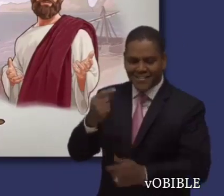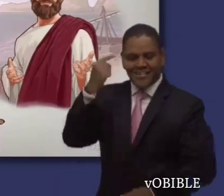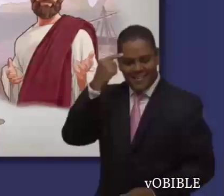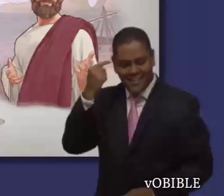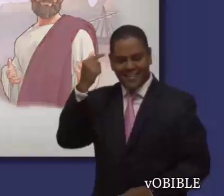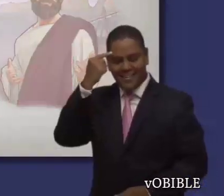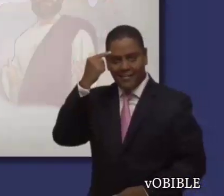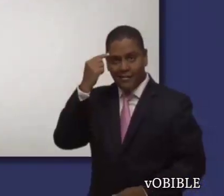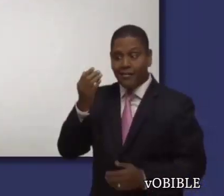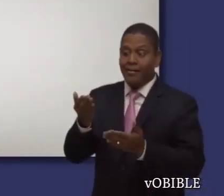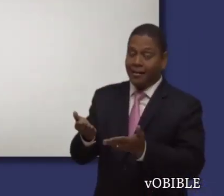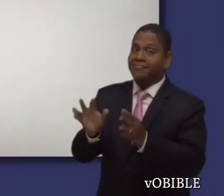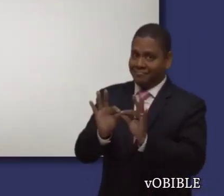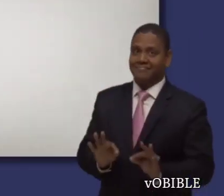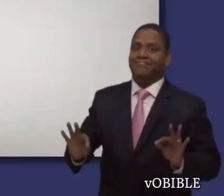ovejitas.